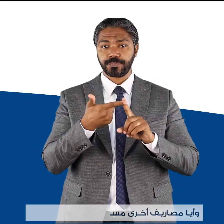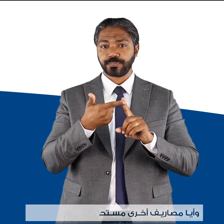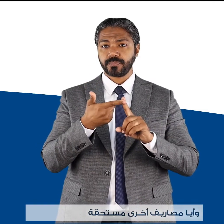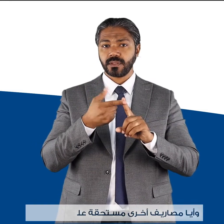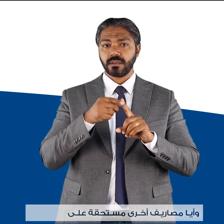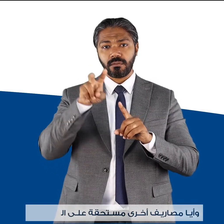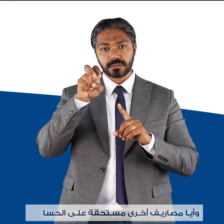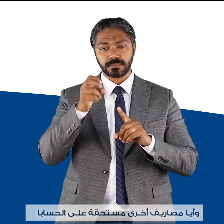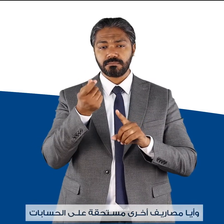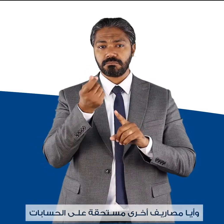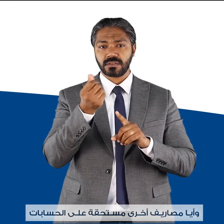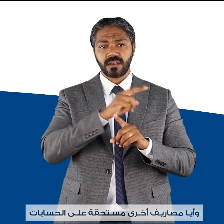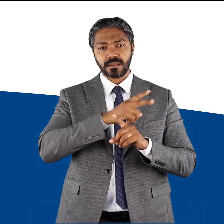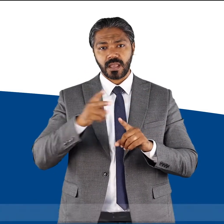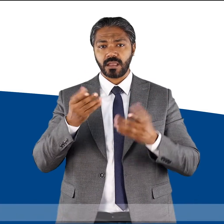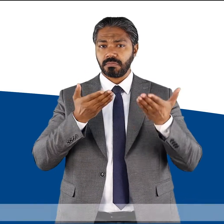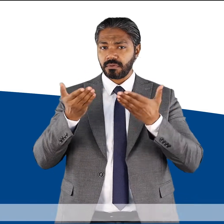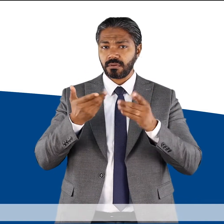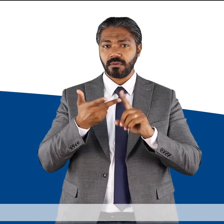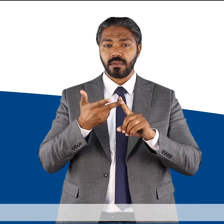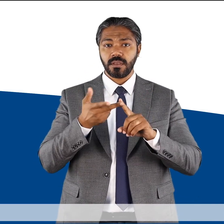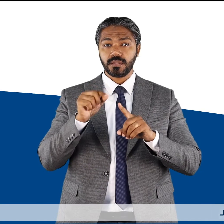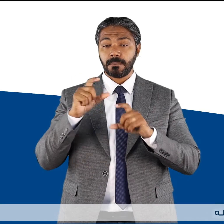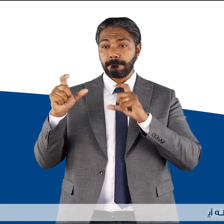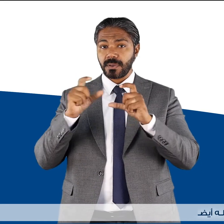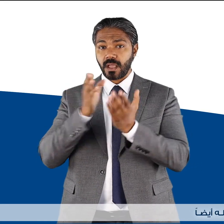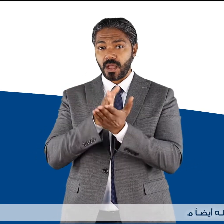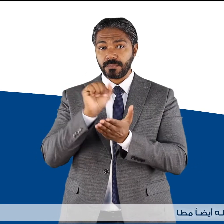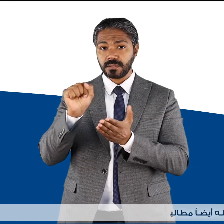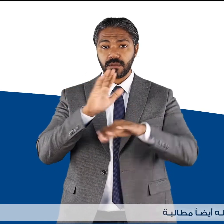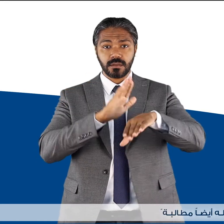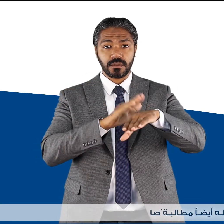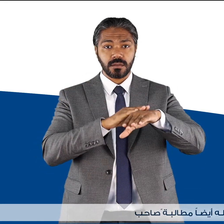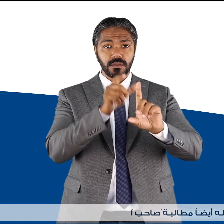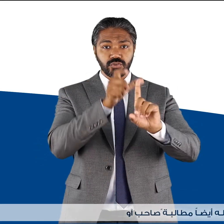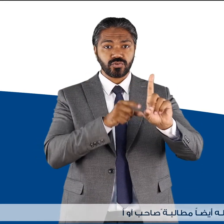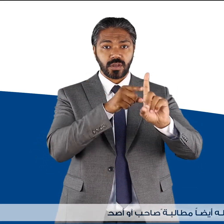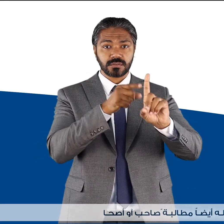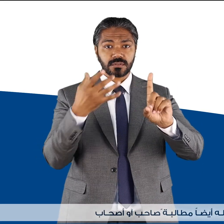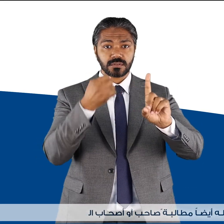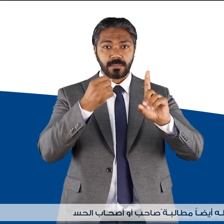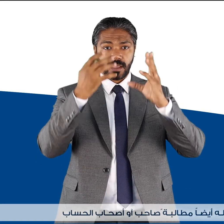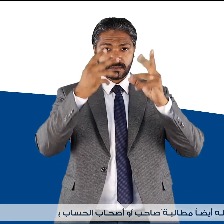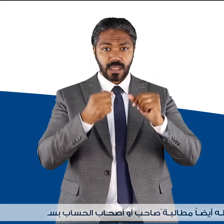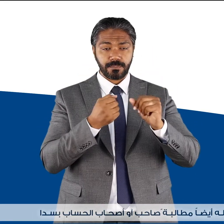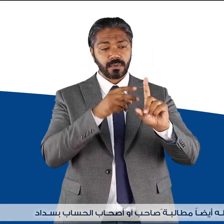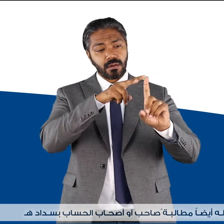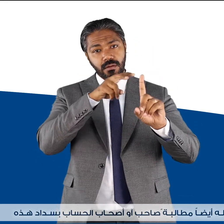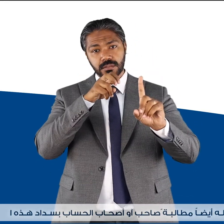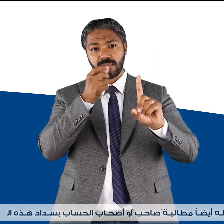مستحقة على الحسابات كما أنه يحق له أيضا مطالبة صاحب أو أصحاب الحساب بسداد هذه